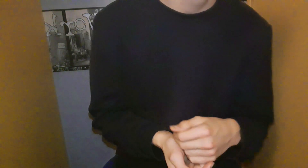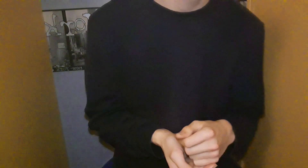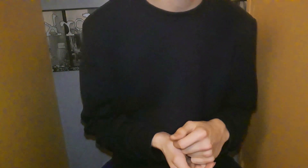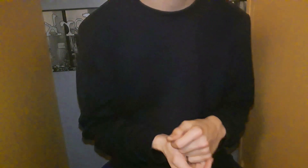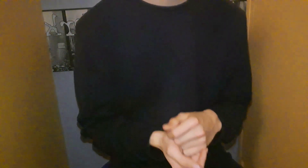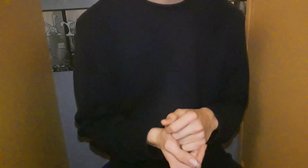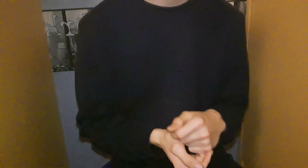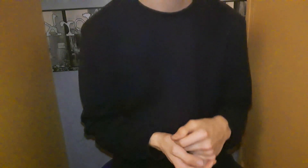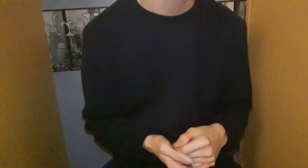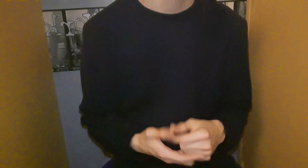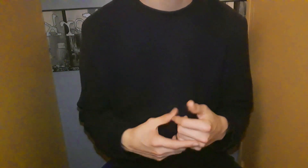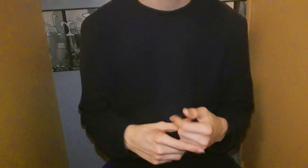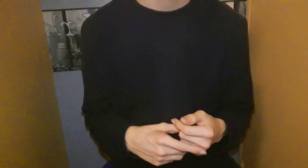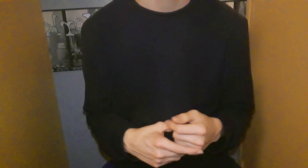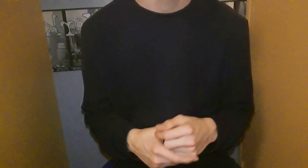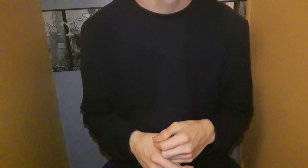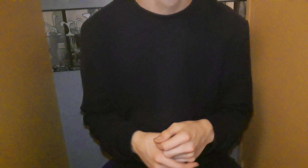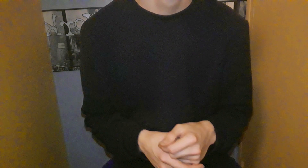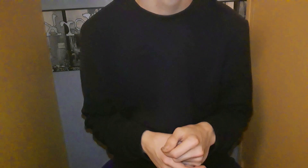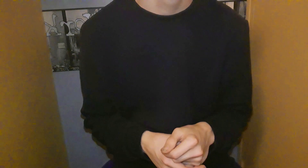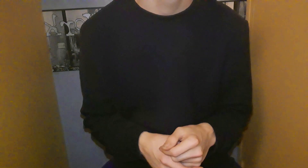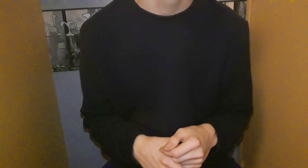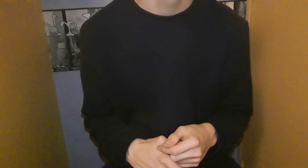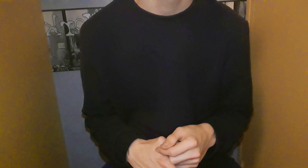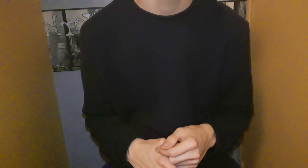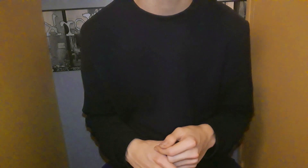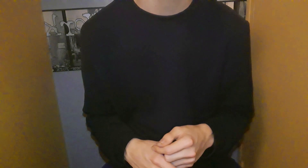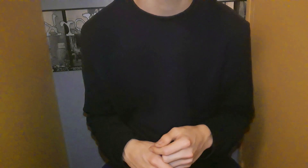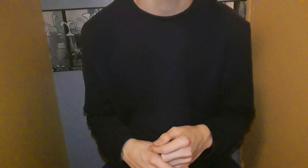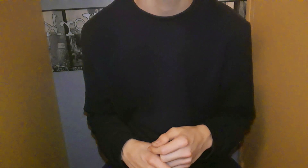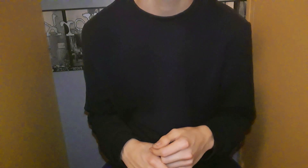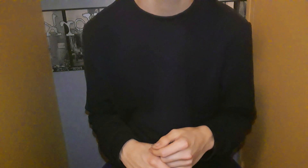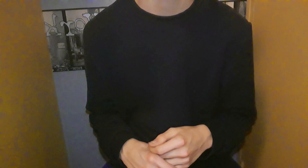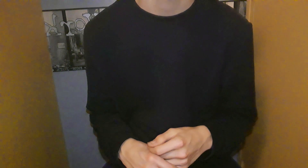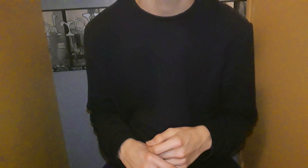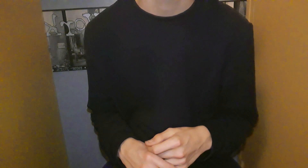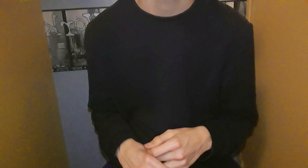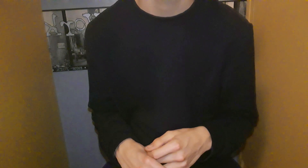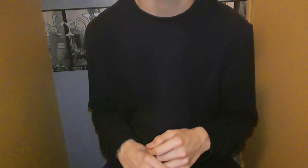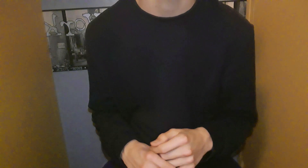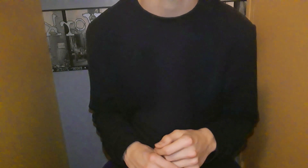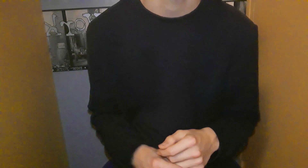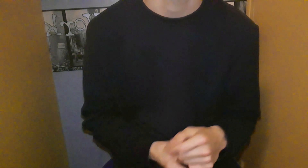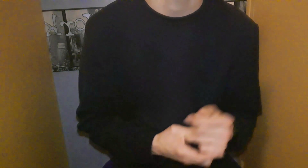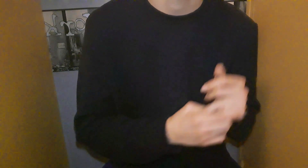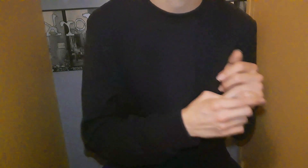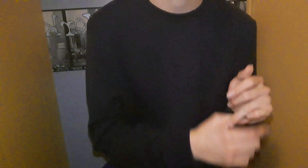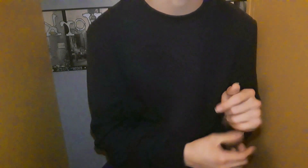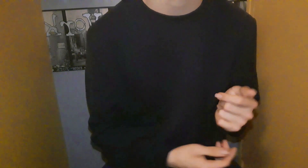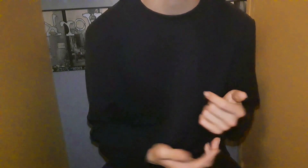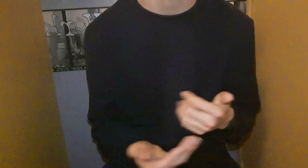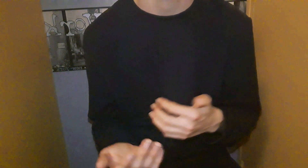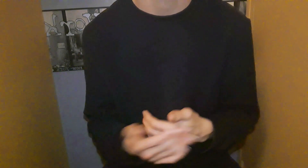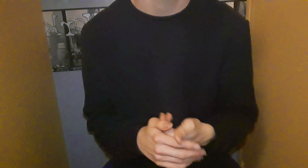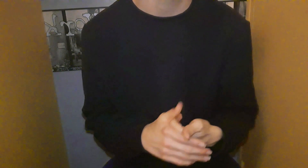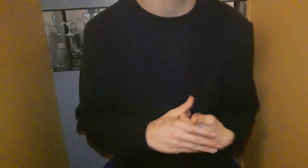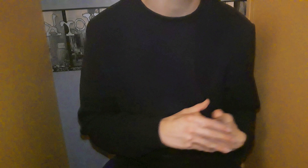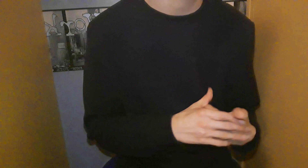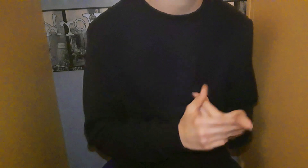Bon, voilà Et Après, j'ai fait une pause Quand il y a le Covid Parce que Bah, pour chanter C'était un peu compliqué Etc